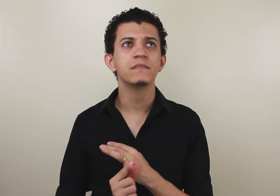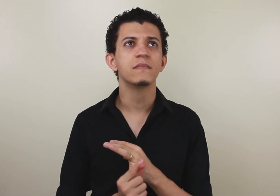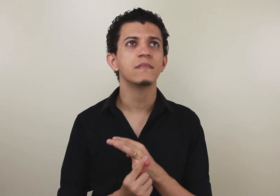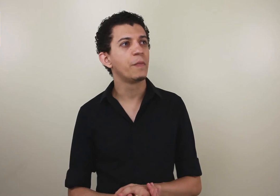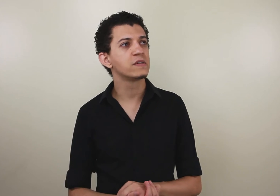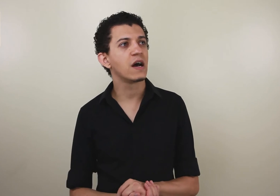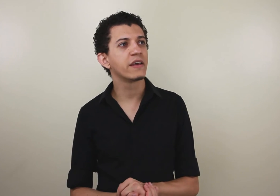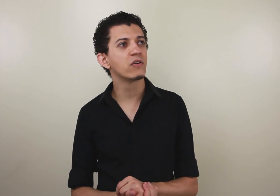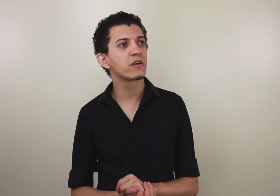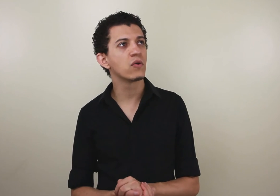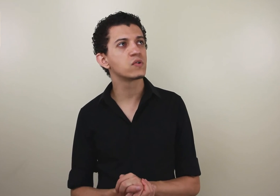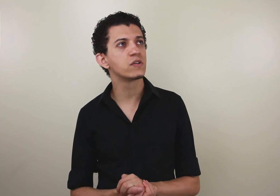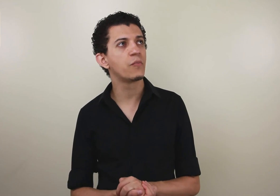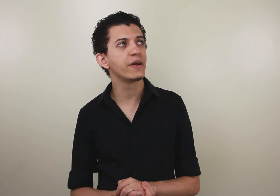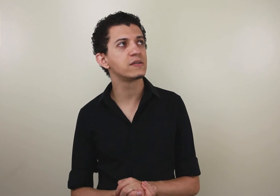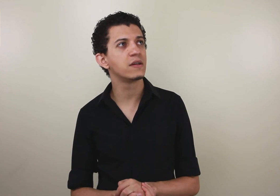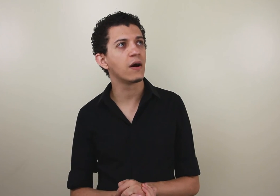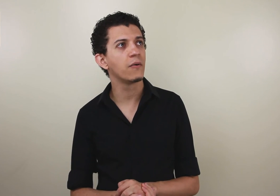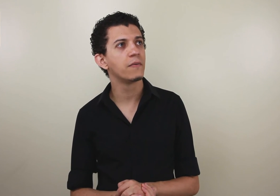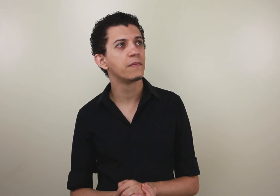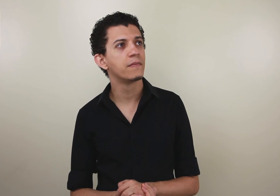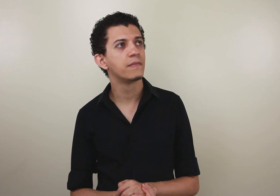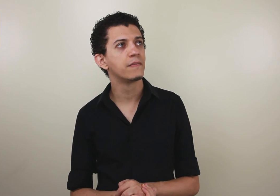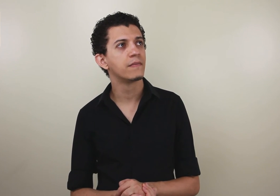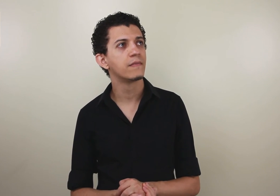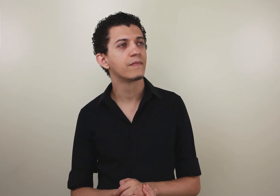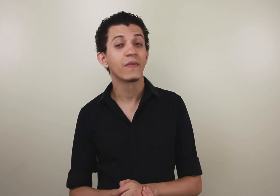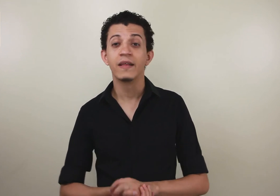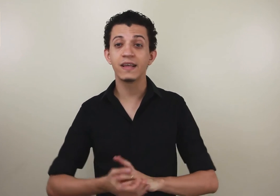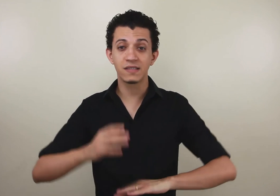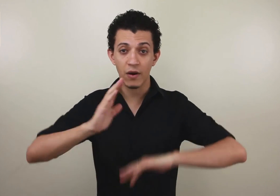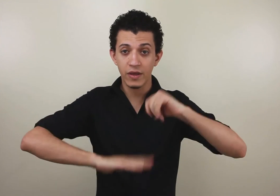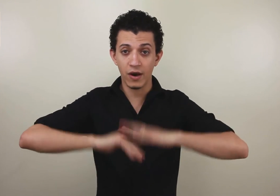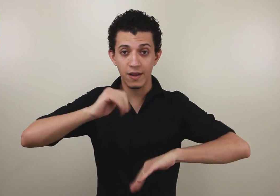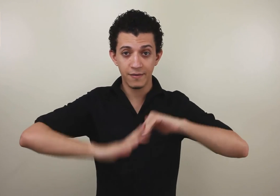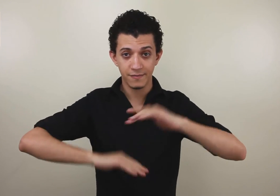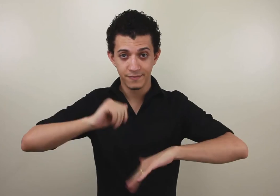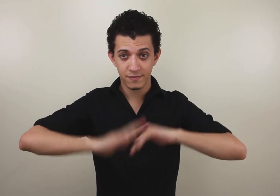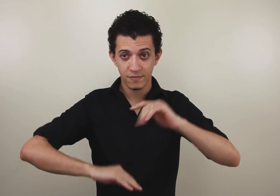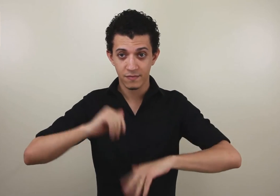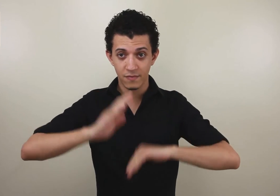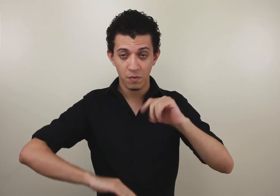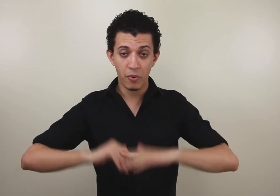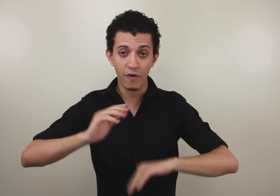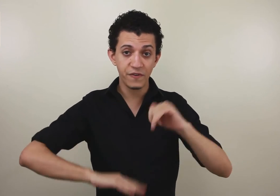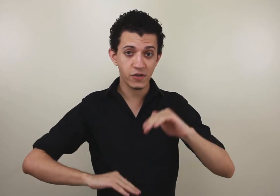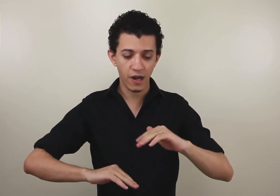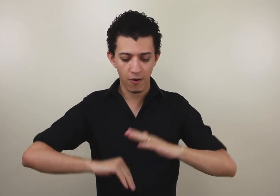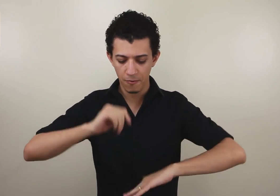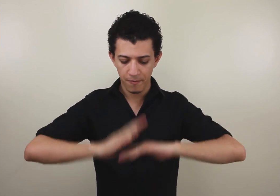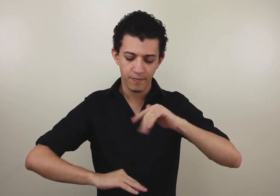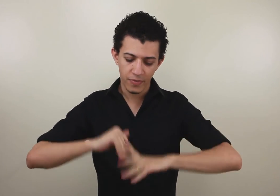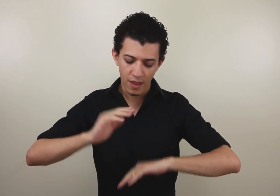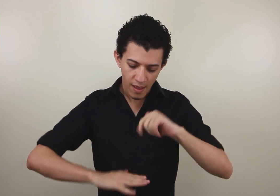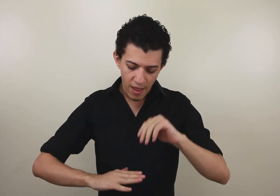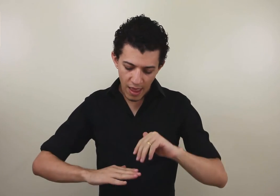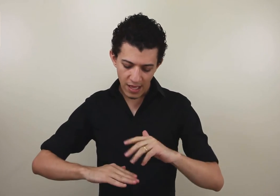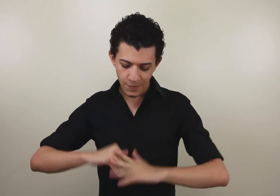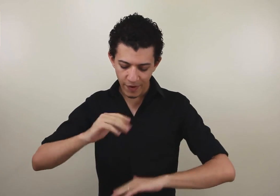Deixa eu pensar aqui outra construção para esse sinal. Esse sinal aqui, olha. Profissional. Esse